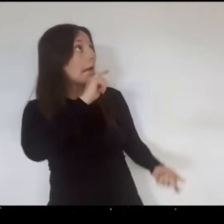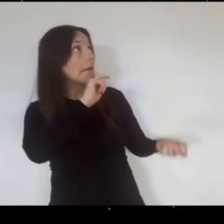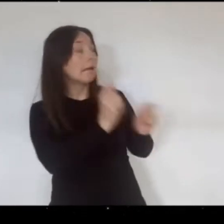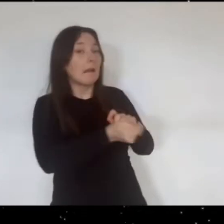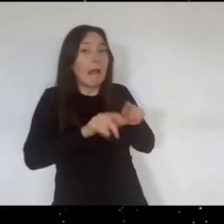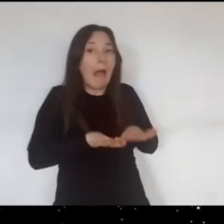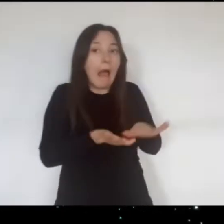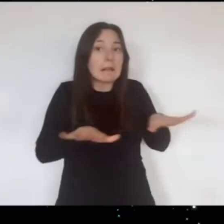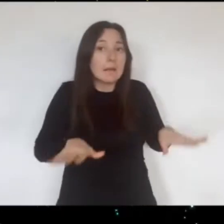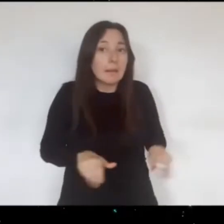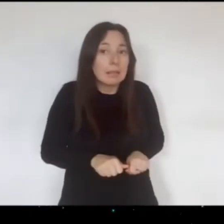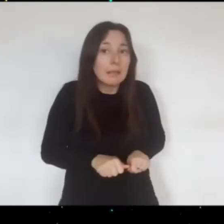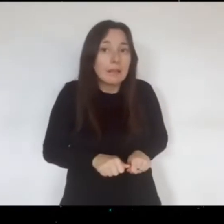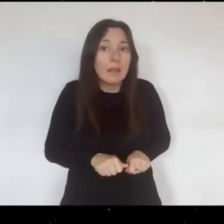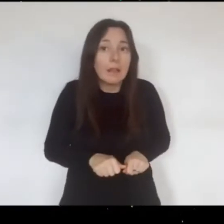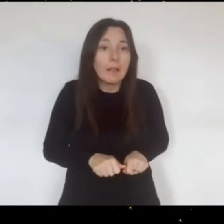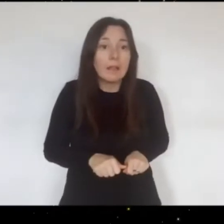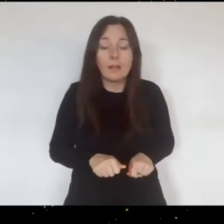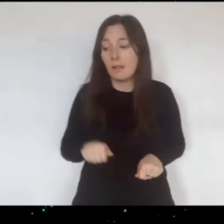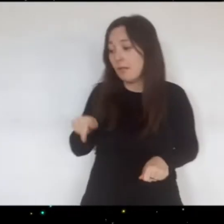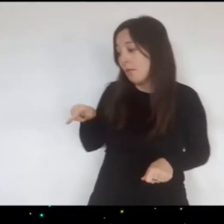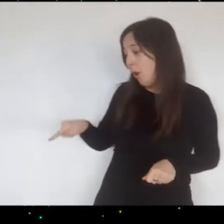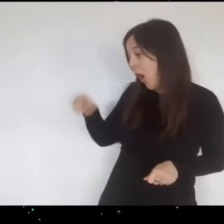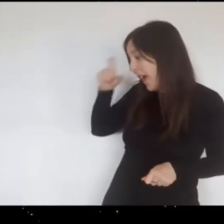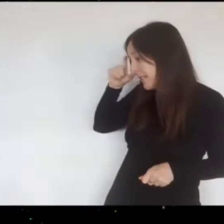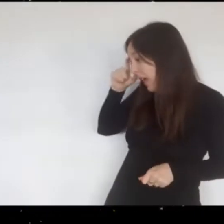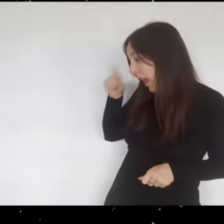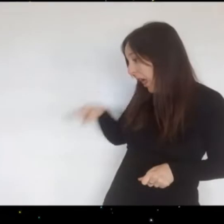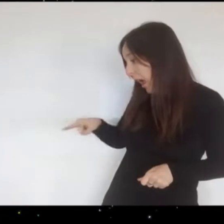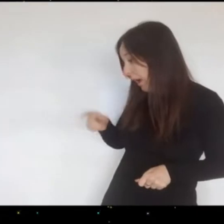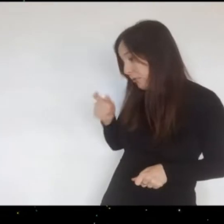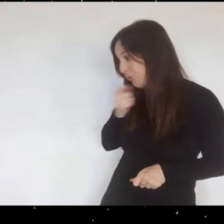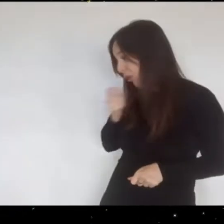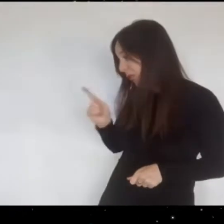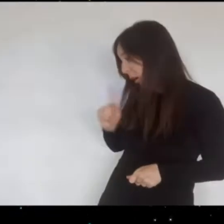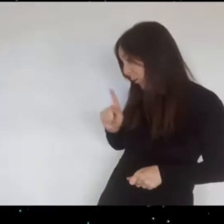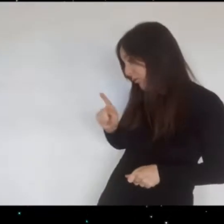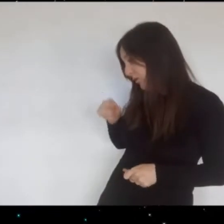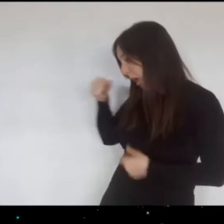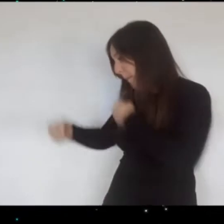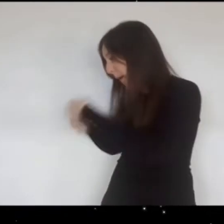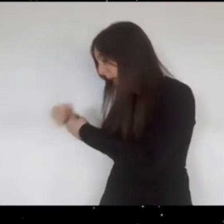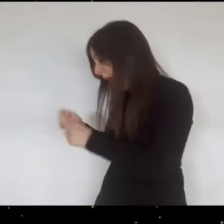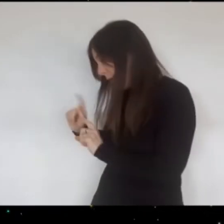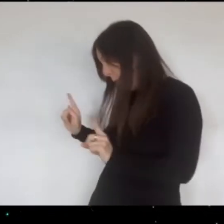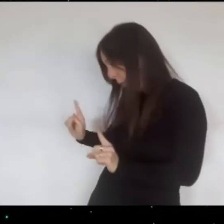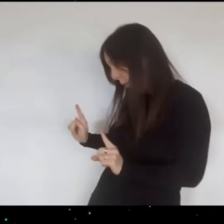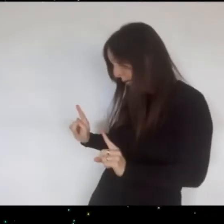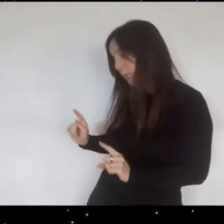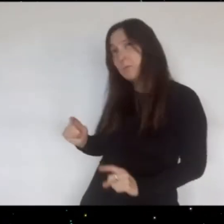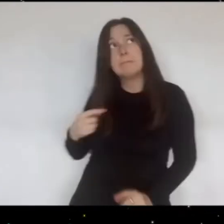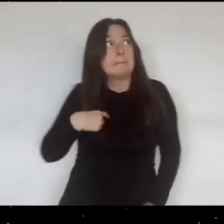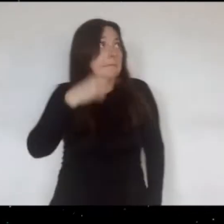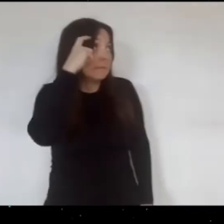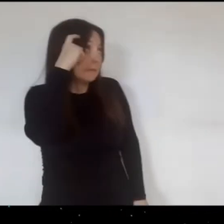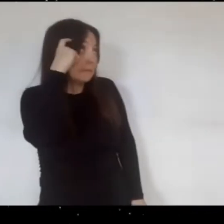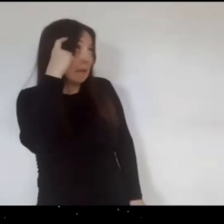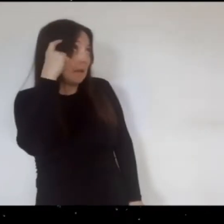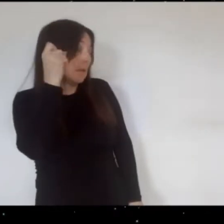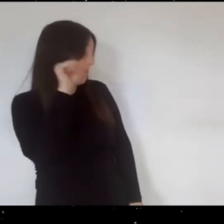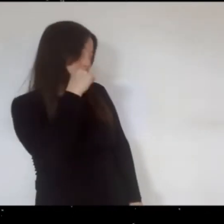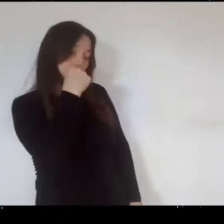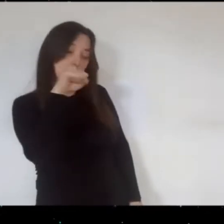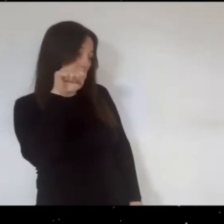tiene cara de arrepentida ¿Verdad que no te gusta que te peguen? le pregunta la maestra